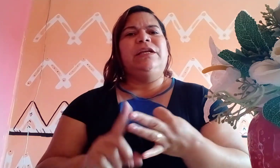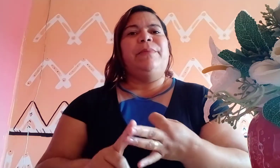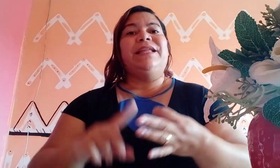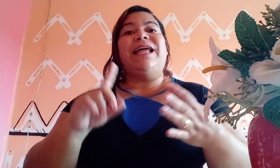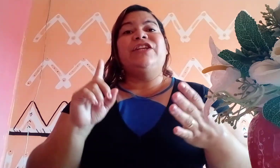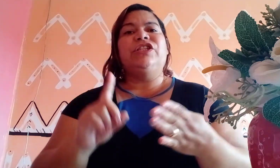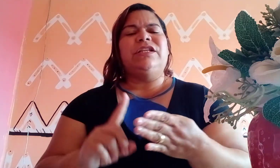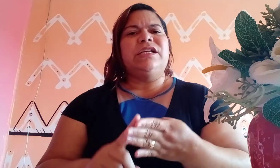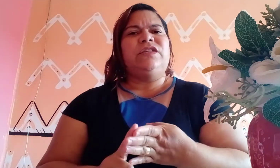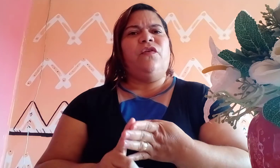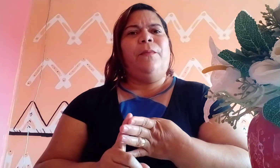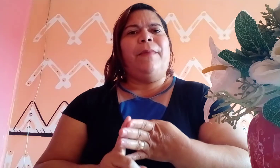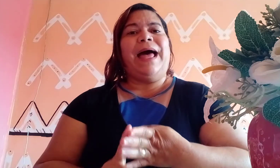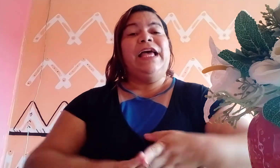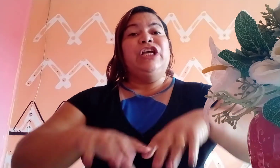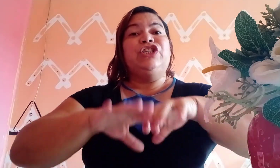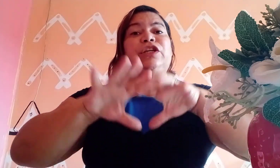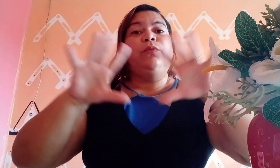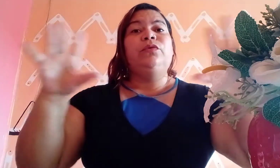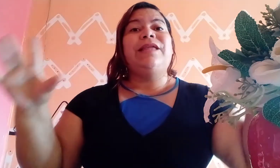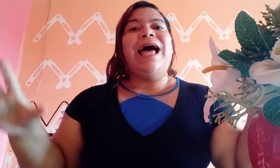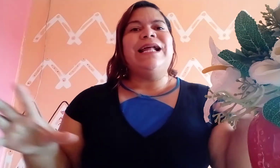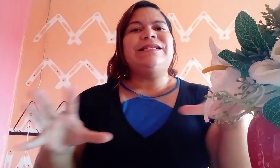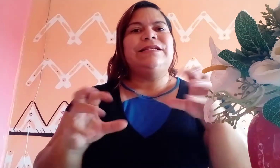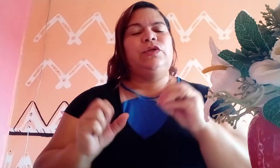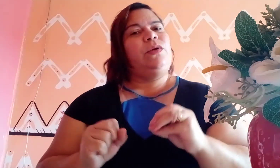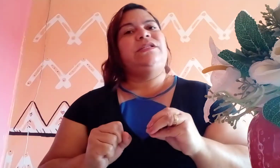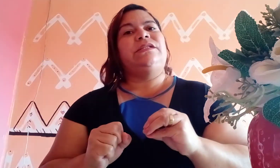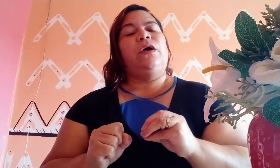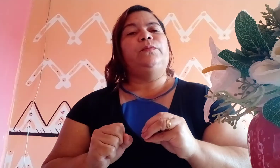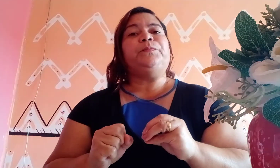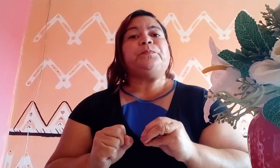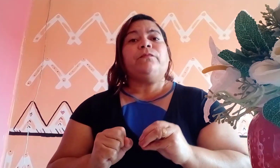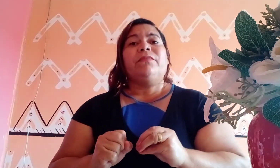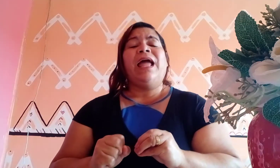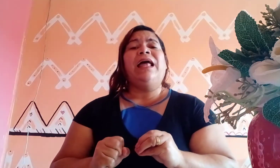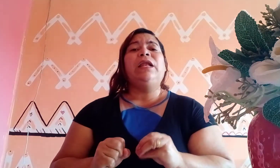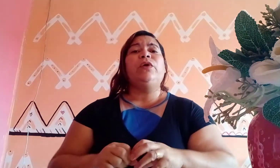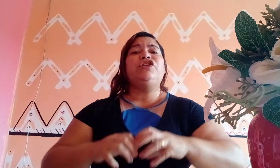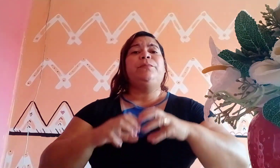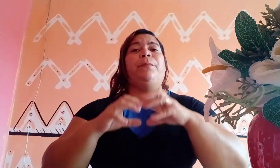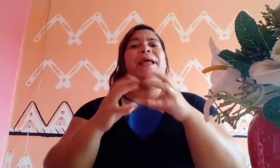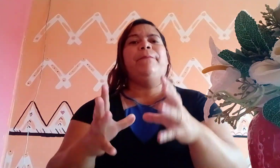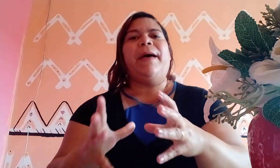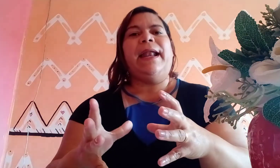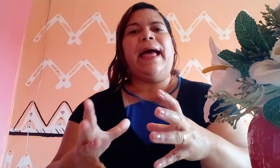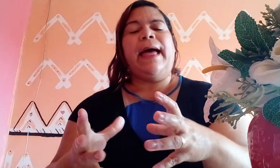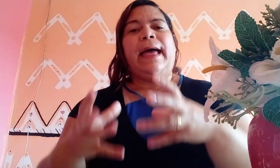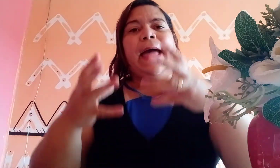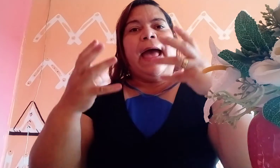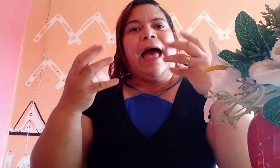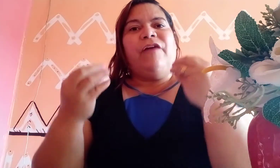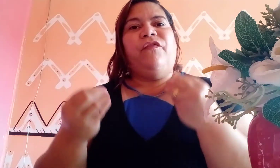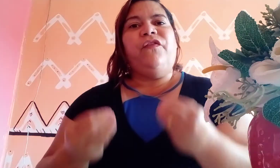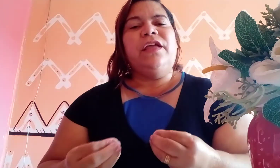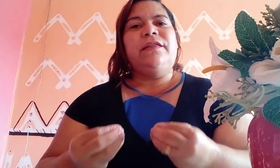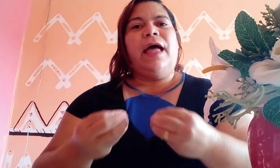de libertar, de transformar, de mudar a situação, aleluia, de preparar a vida